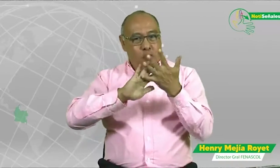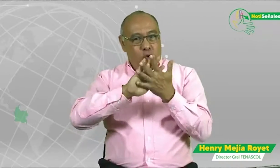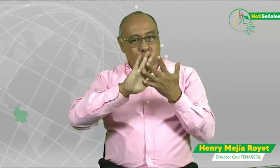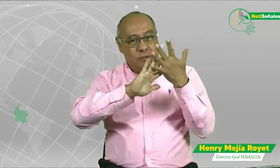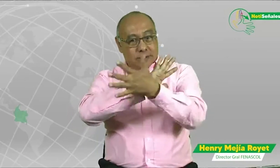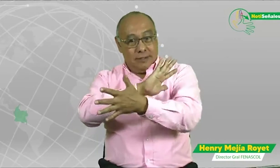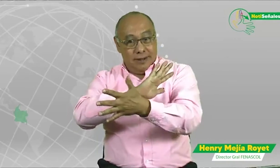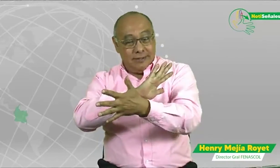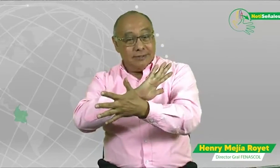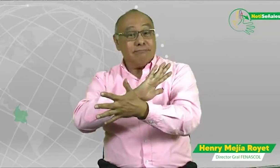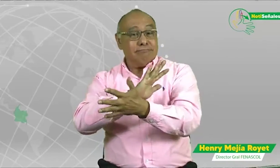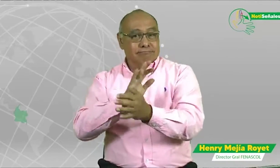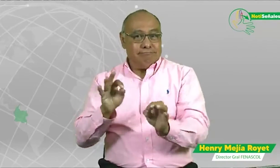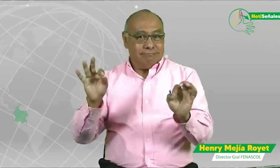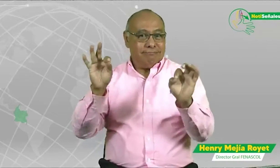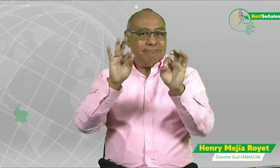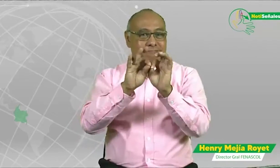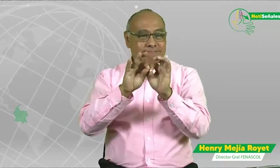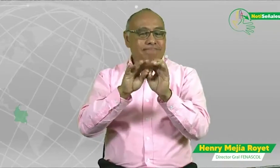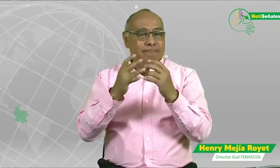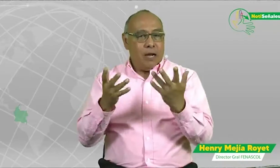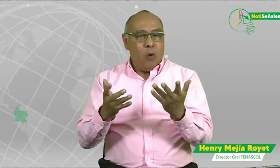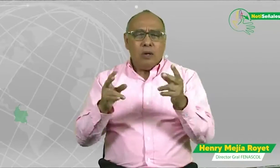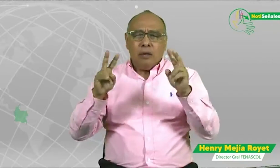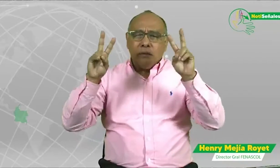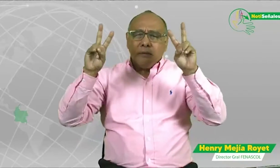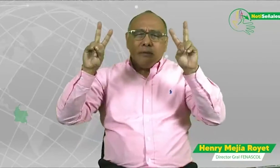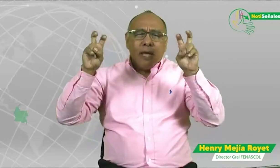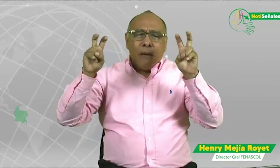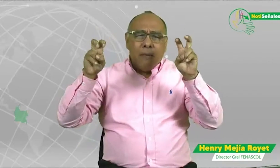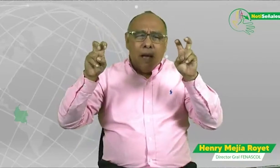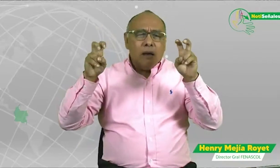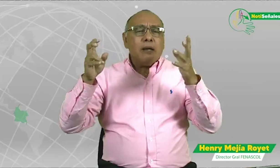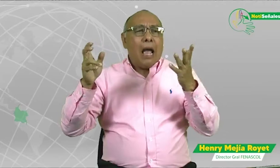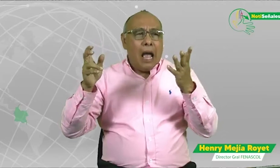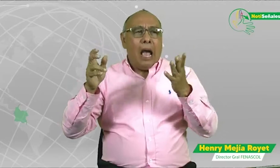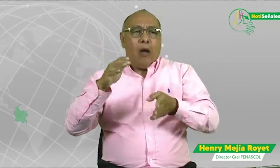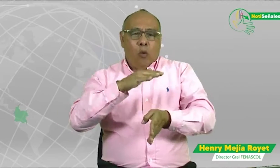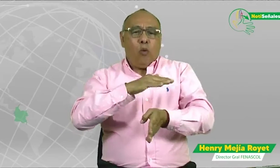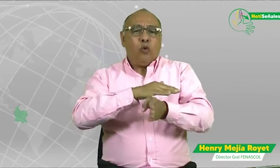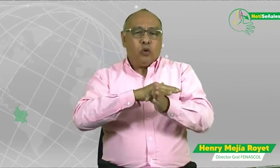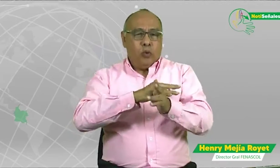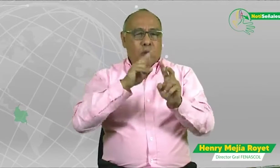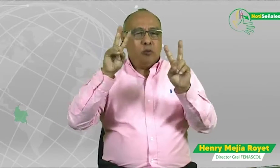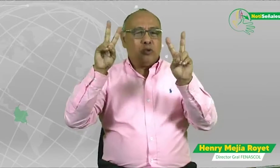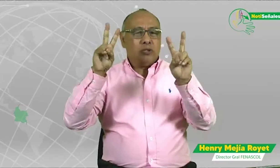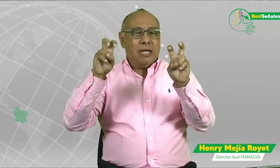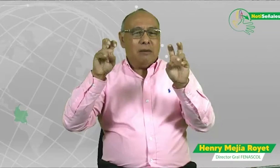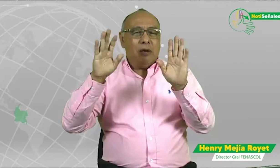Noticias Señales, en este momento, desea continuar con otros temas en la agenda.